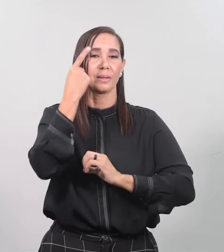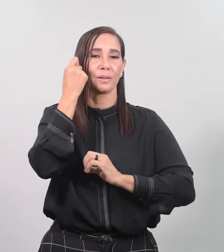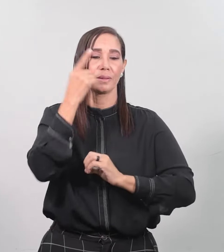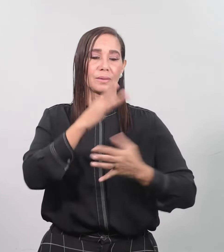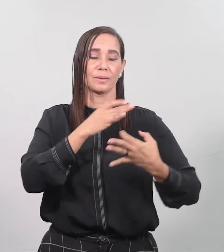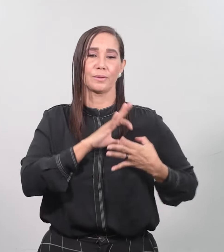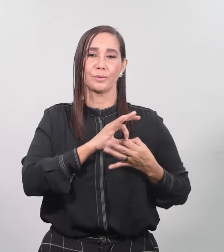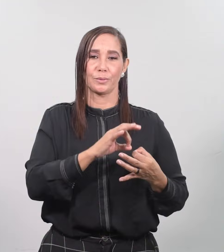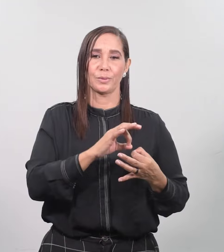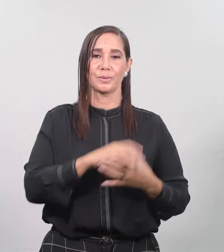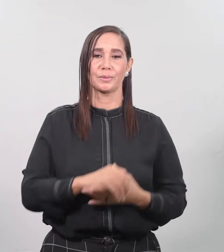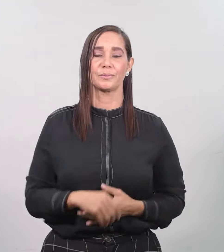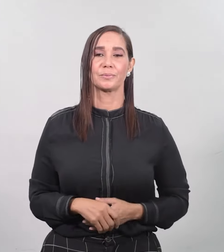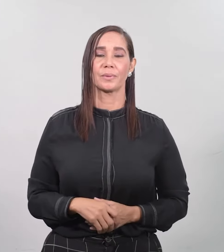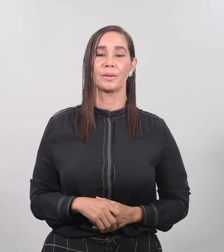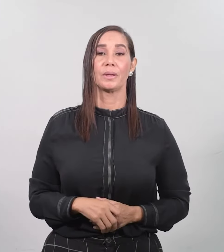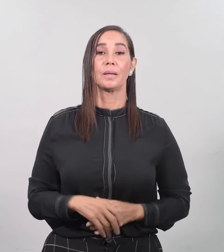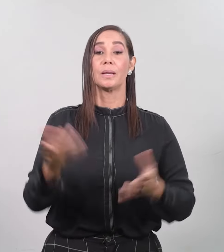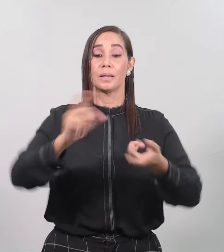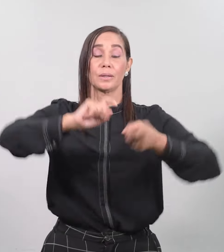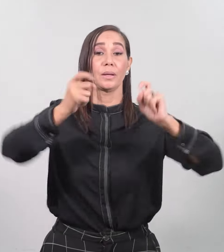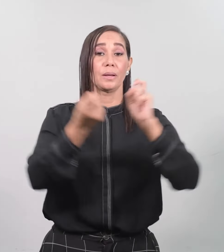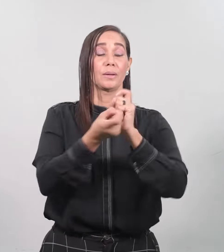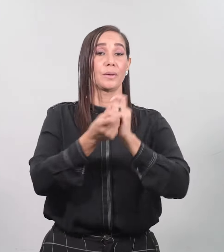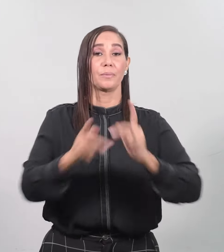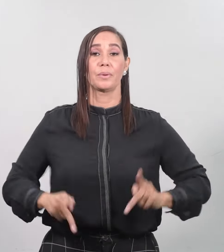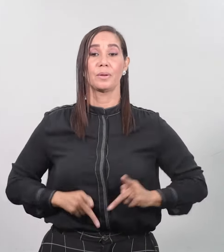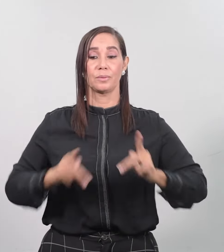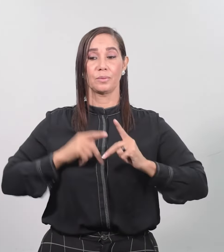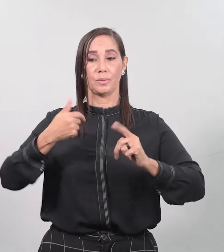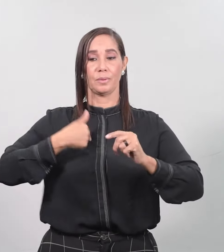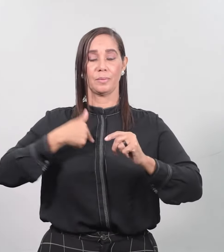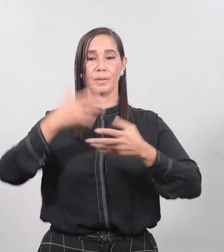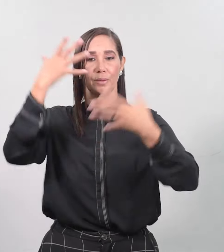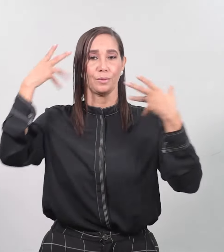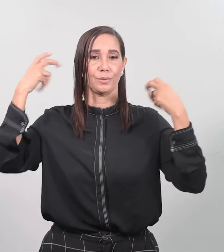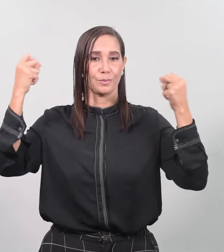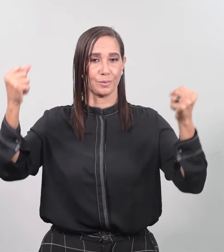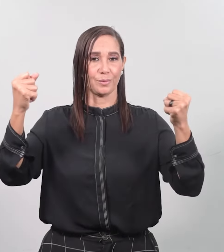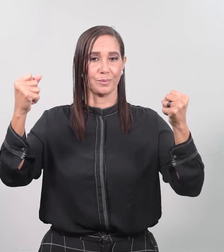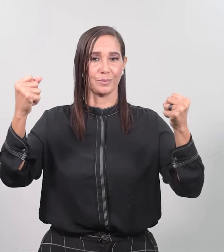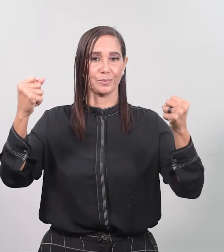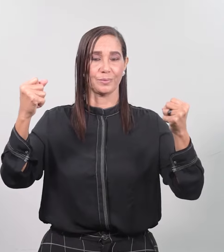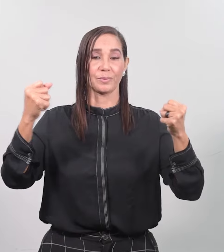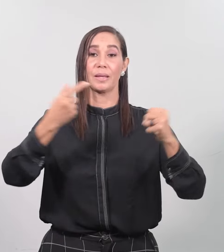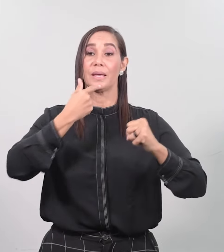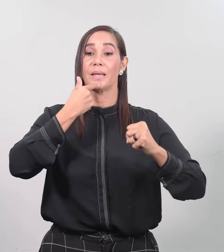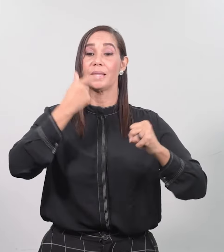el corazón Ni convertirse para que yo los cure Dichosos sus ojos